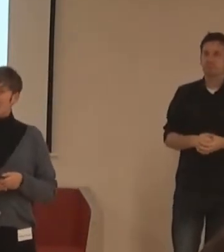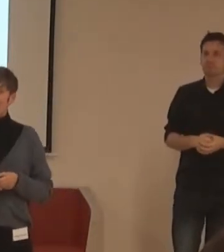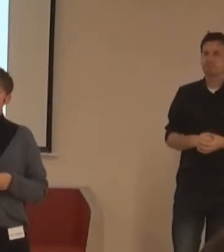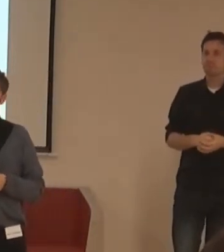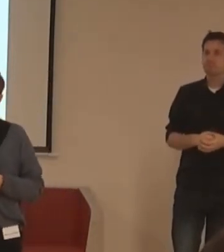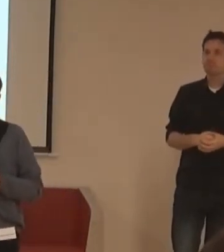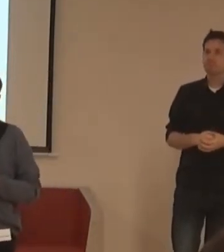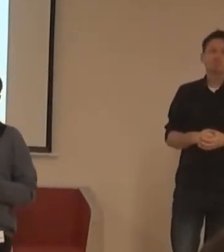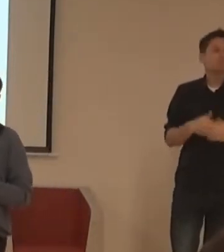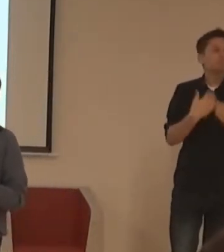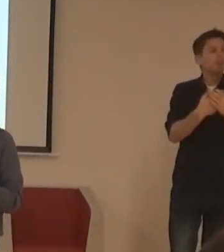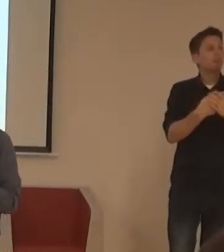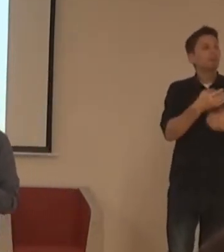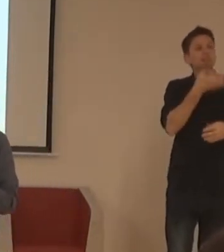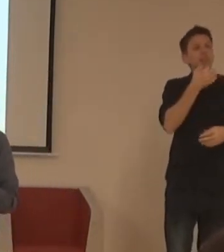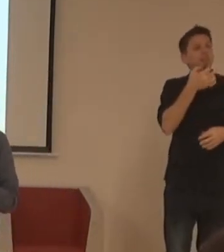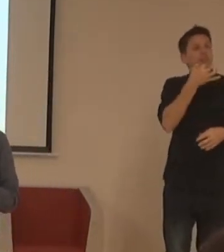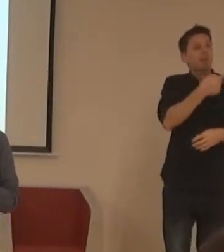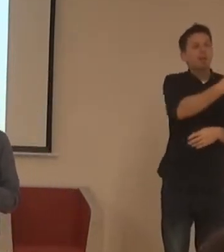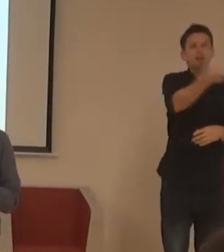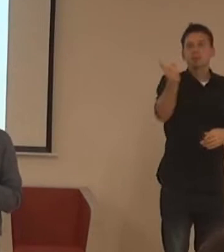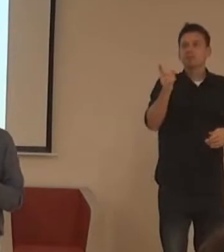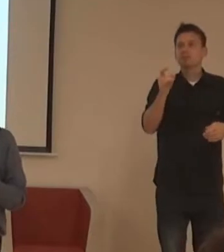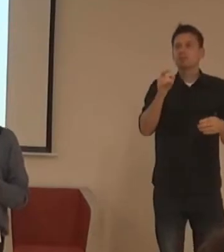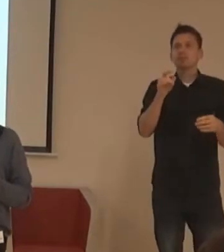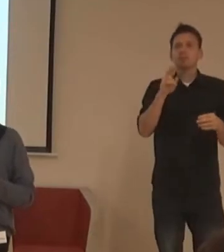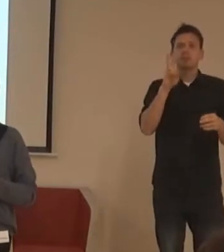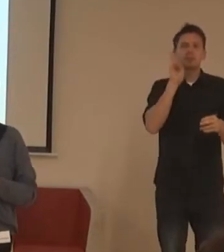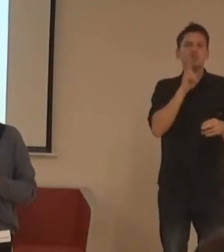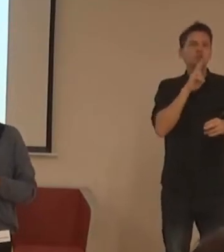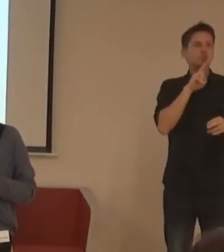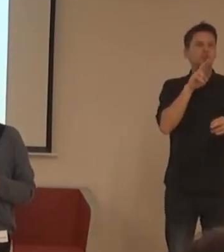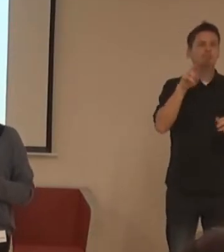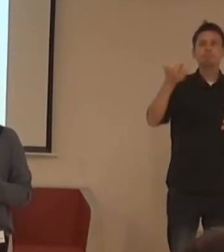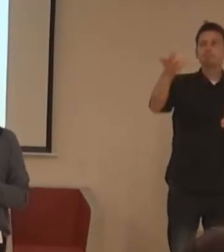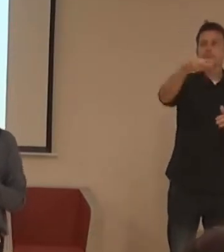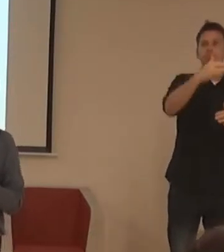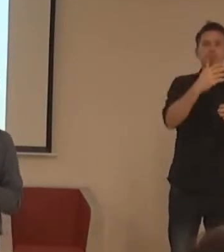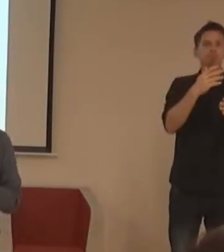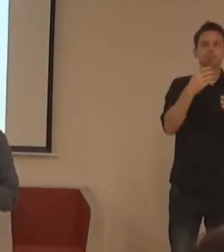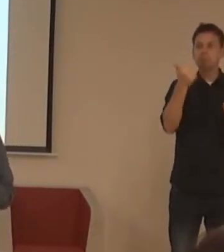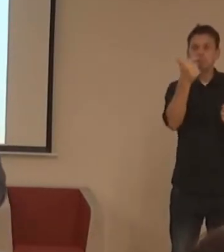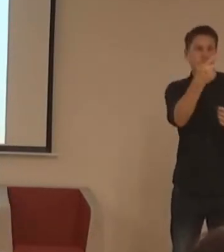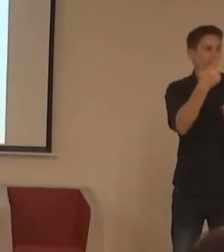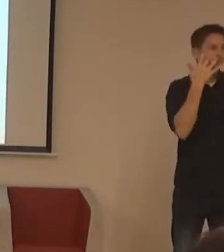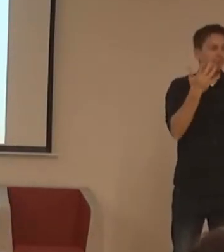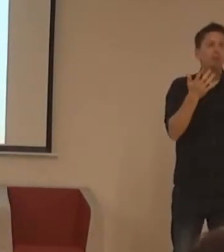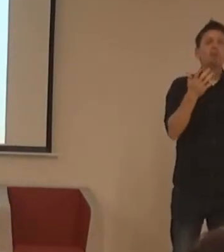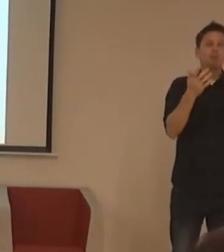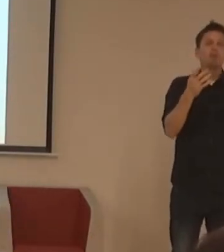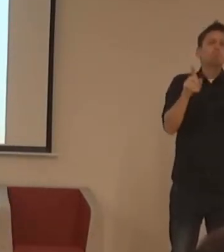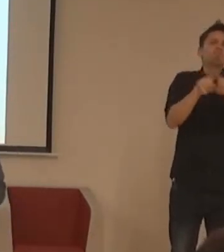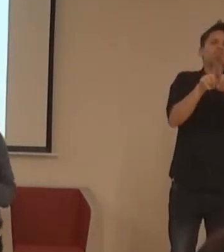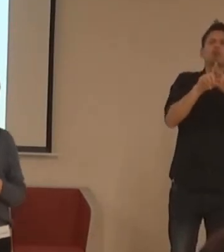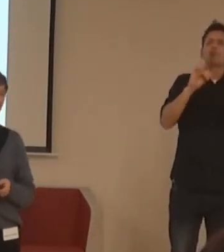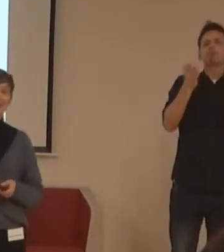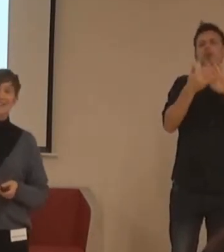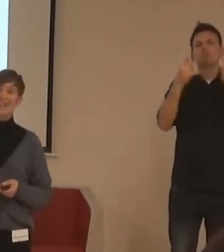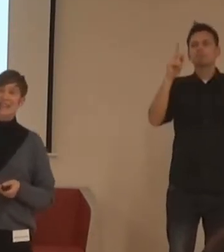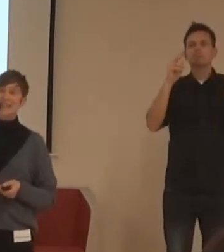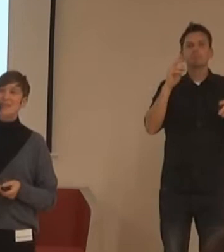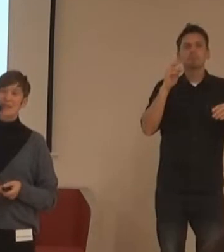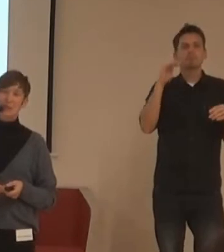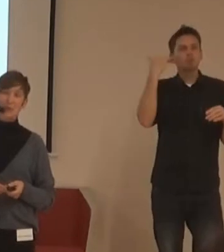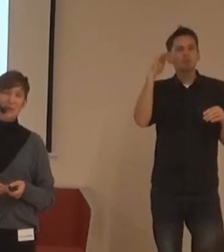Chtěla bych se zeptat neslyšících v sále, a mám proto, je jenom jeden, ale případně i dalších lidí se slobojím postihnout v tomto